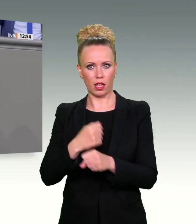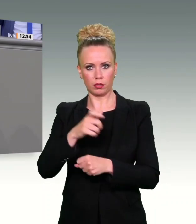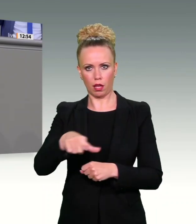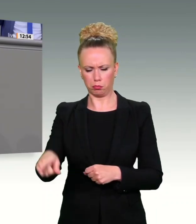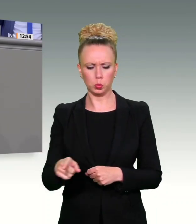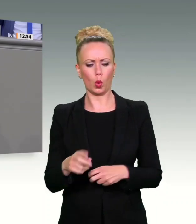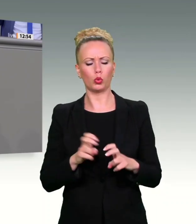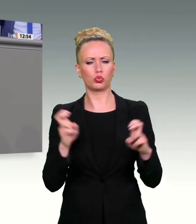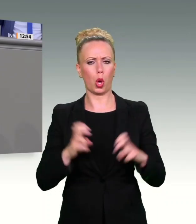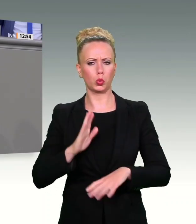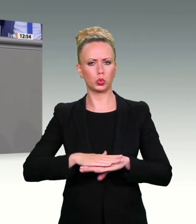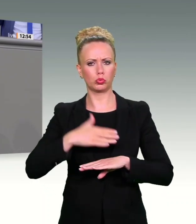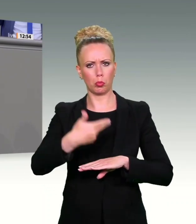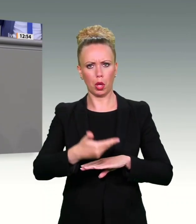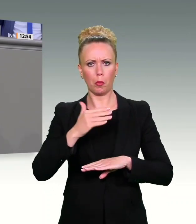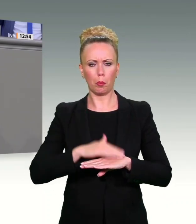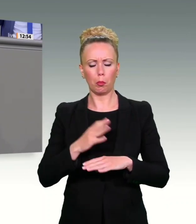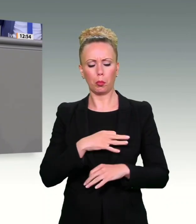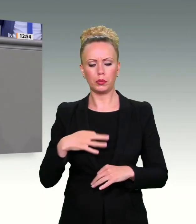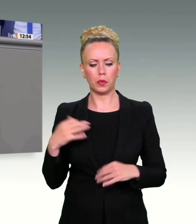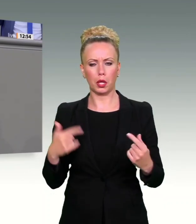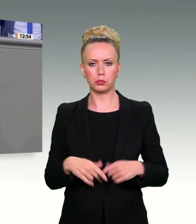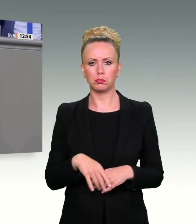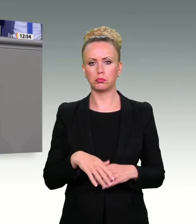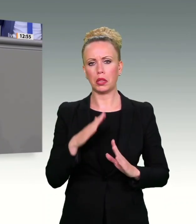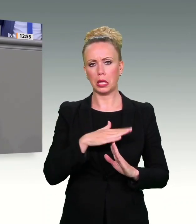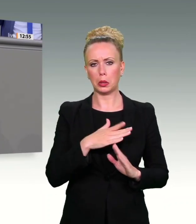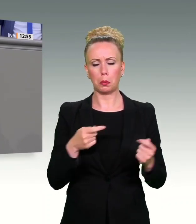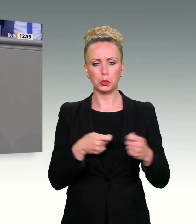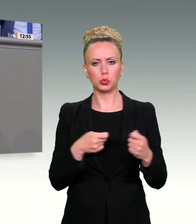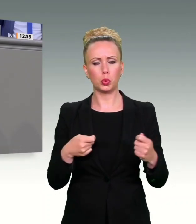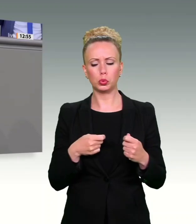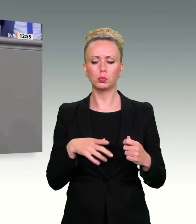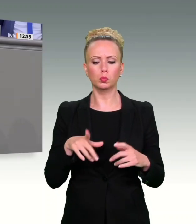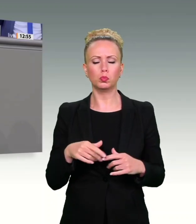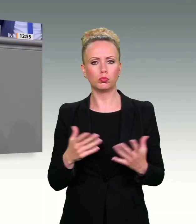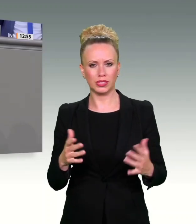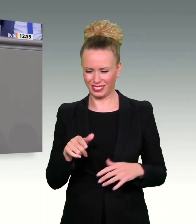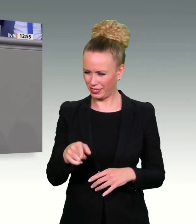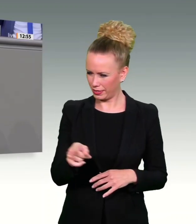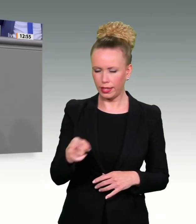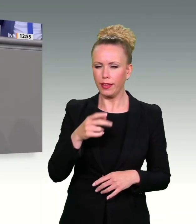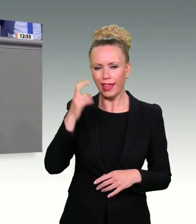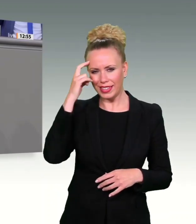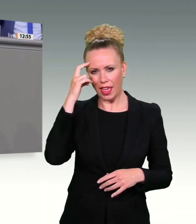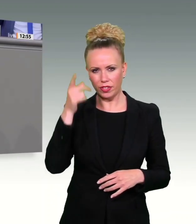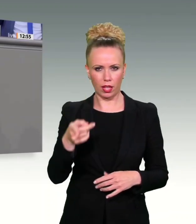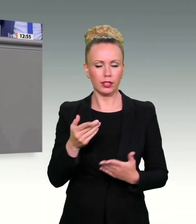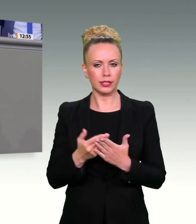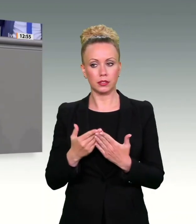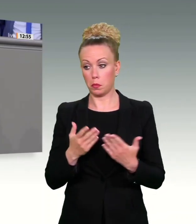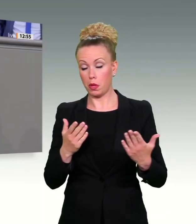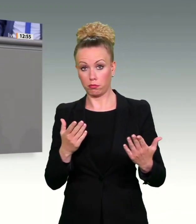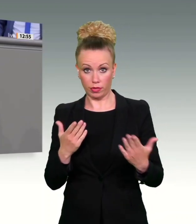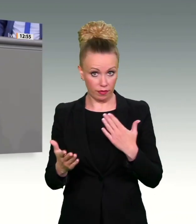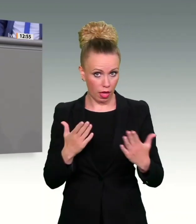eigenen Telekom-Internetanschluss? Straftäter haben keinen Bock auf Knast und sind clever genug, entweder einen öffentlichen